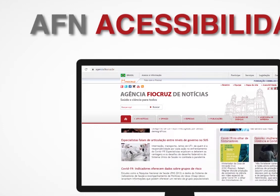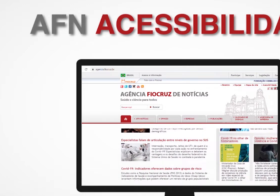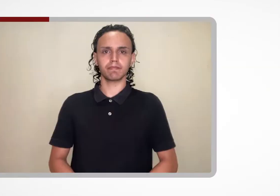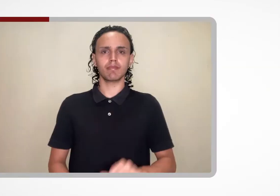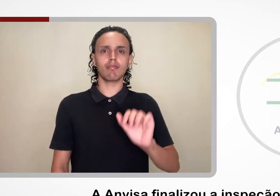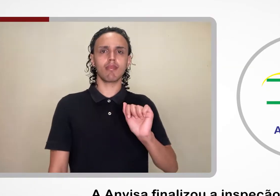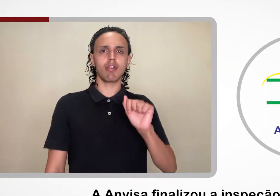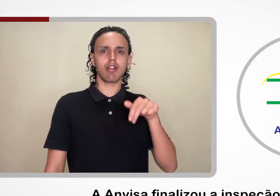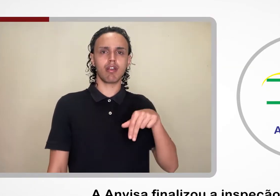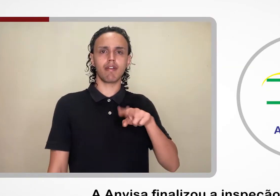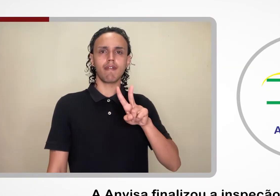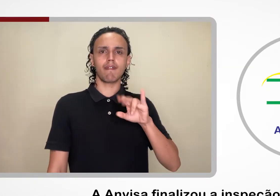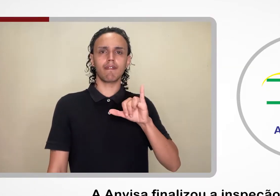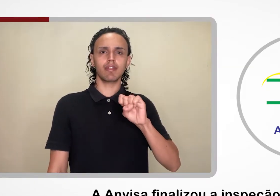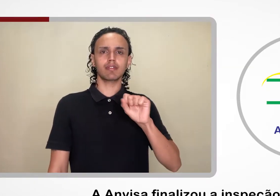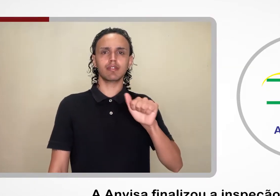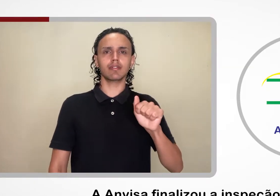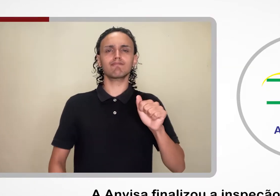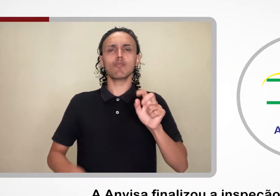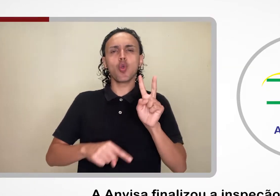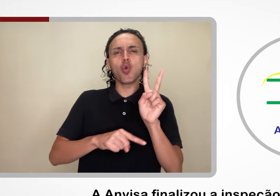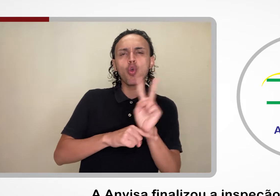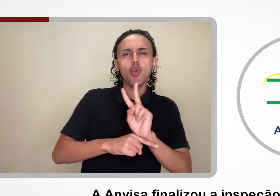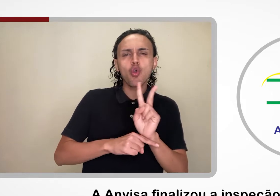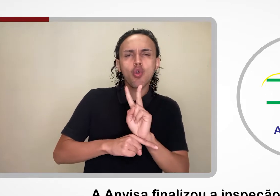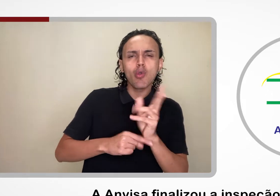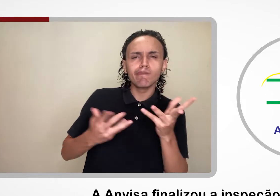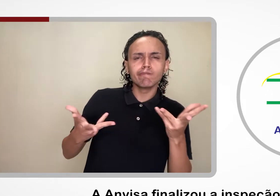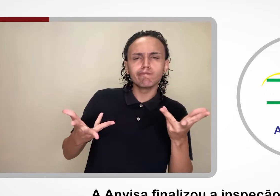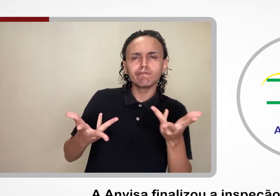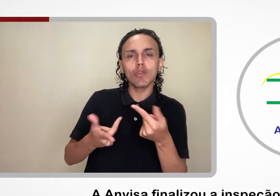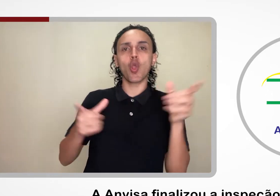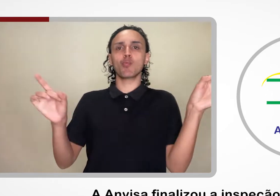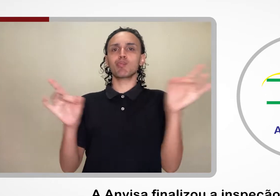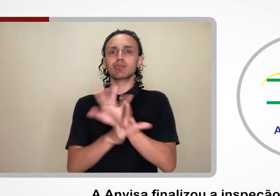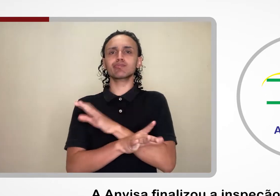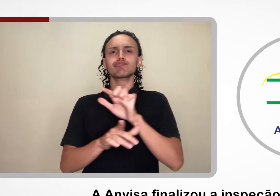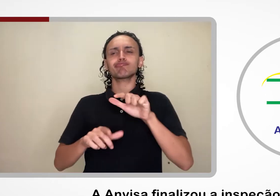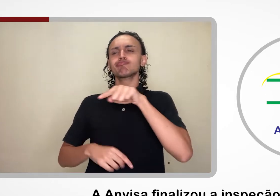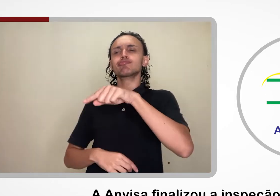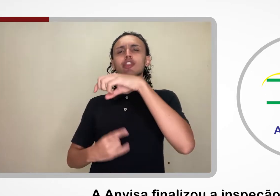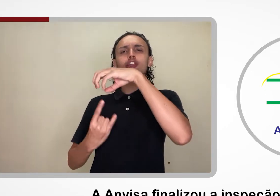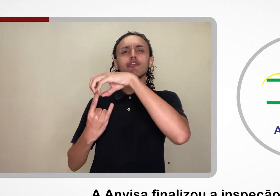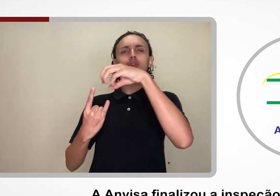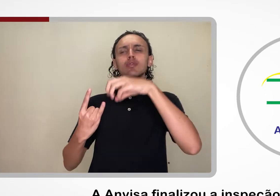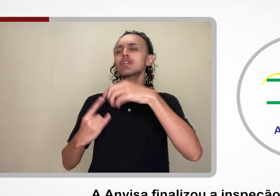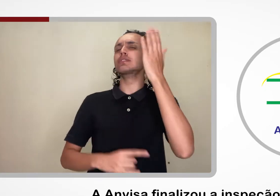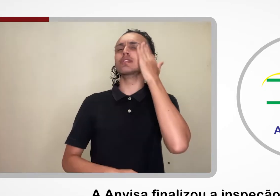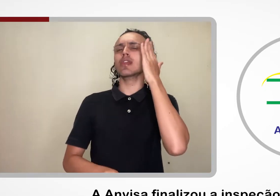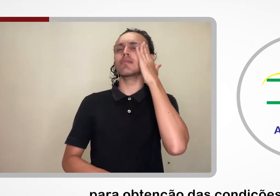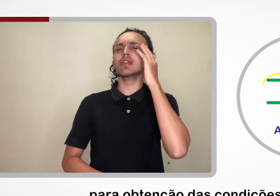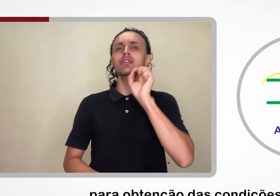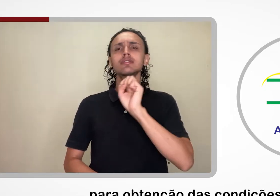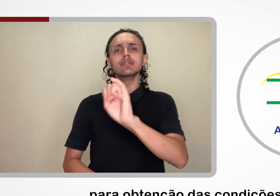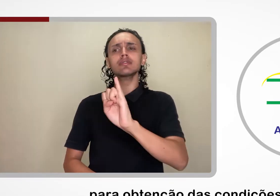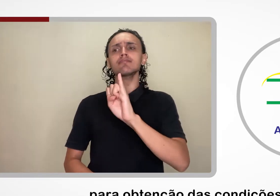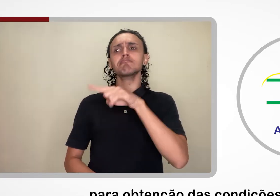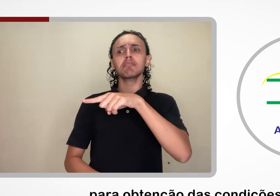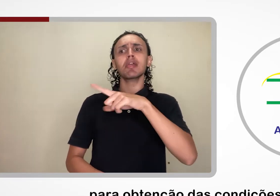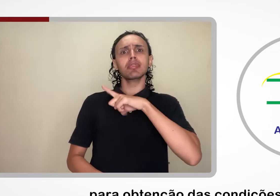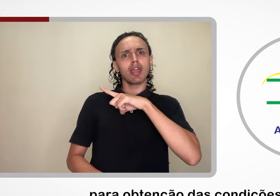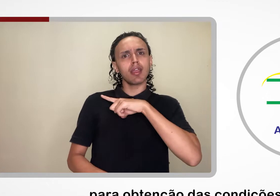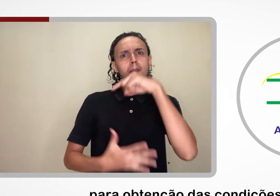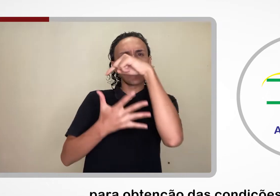A Anvisa finalizou a inspeção regulatória realizada na Fiocruz para a